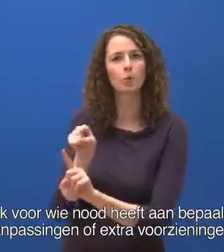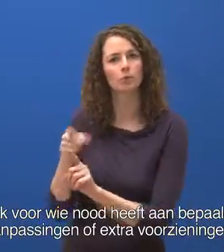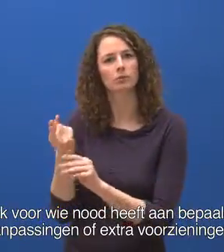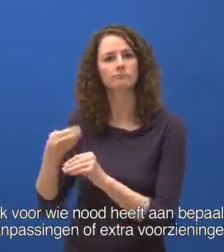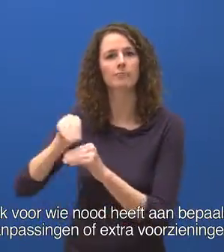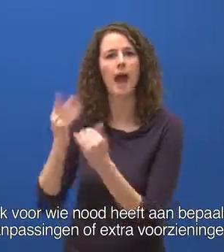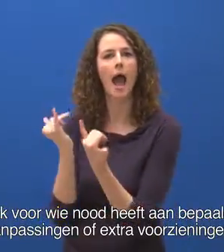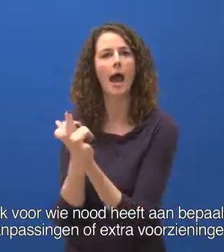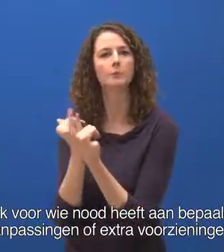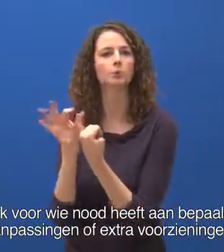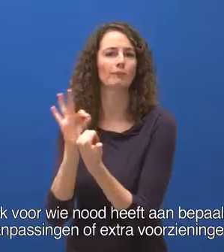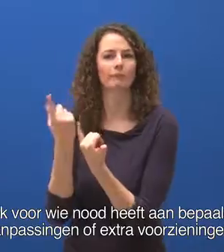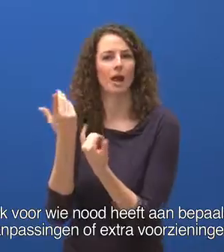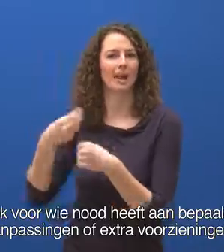aanpassingen of extra voorzieningen.